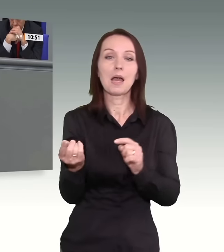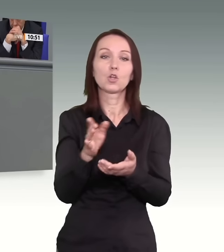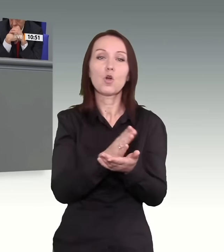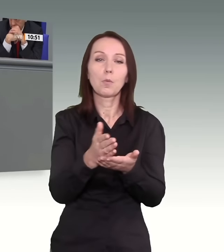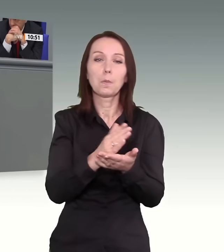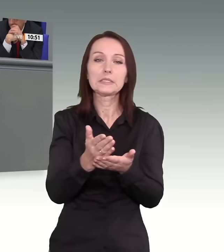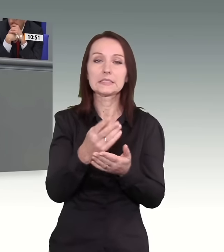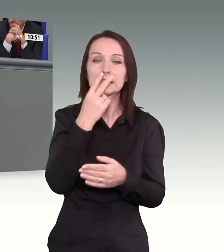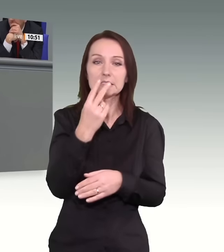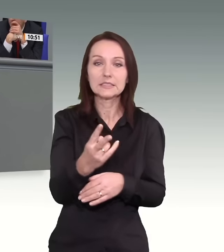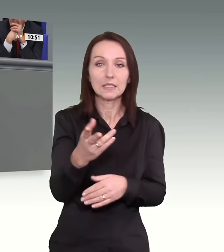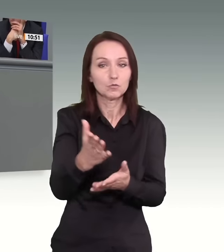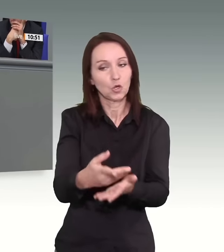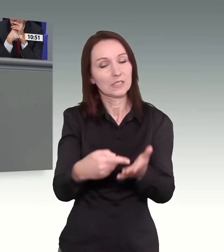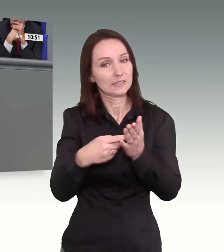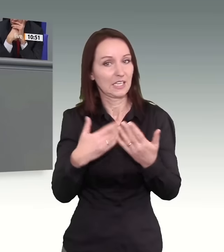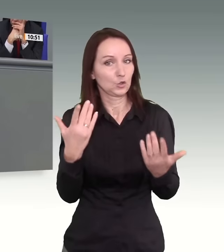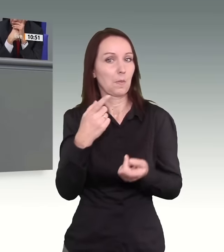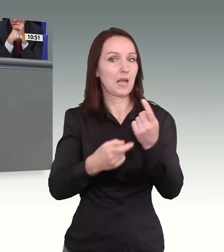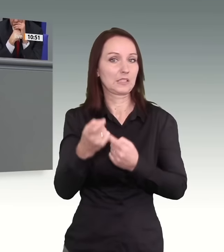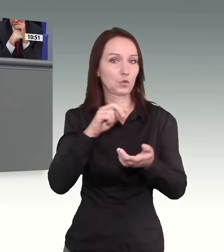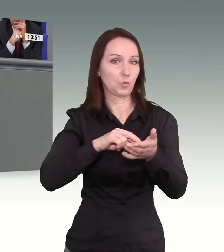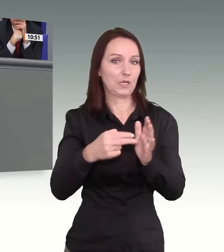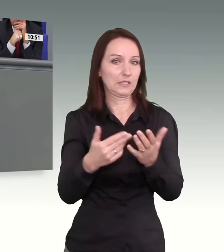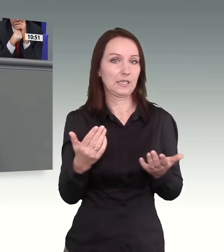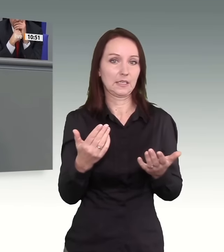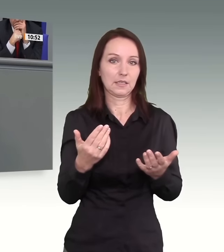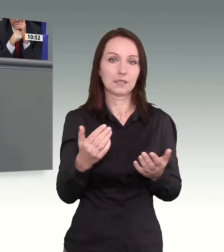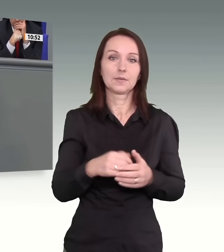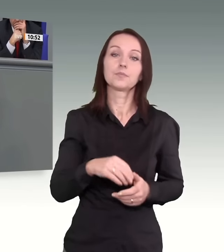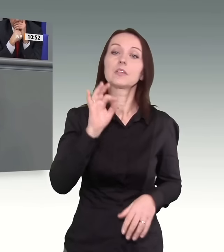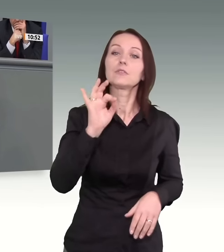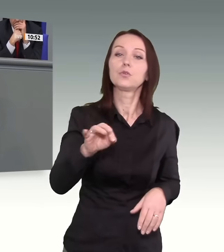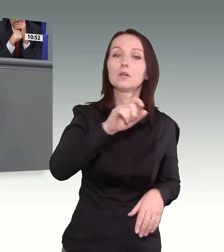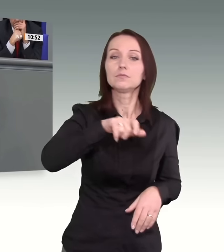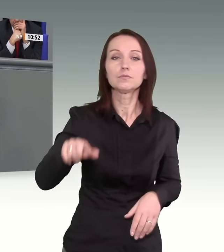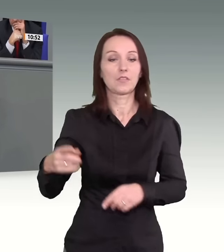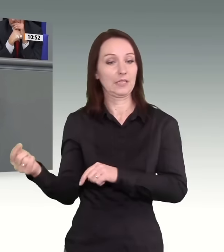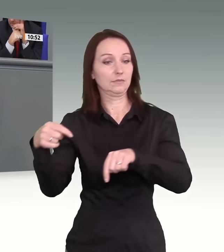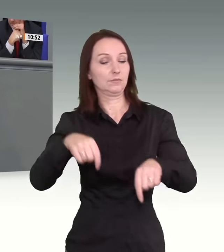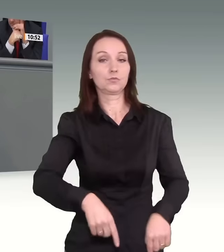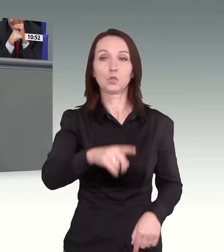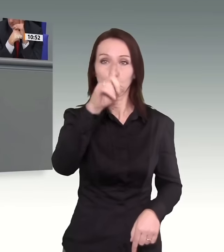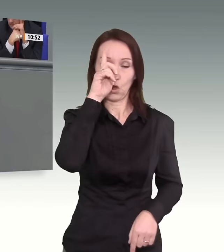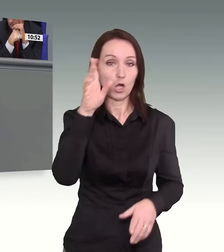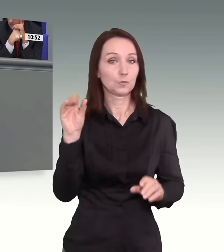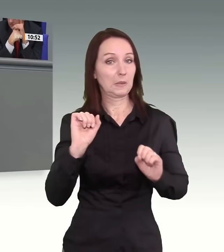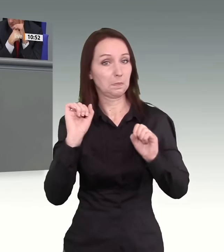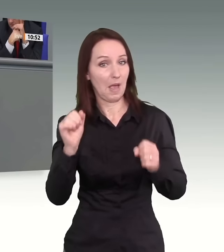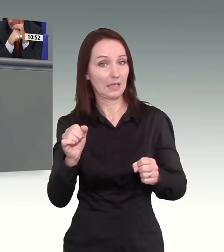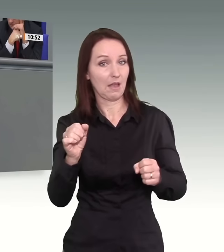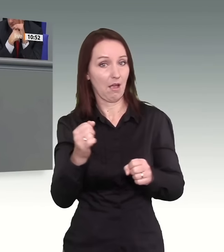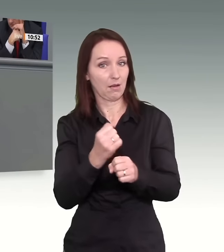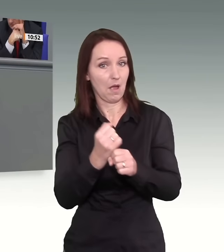die spiegelt eigentlich genau diese Migrationspolitik nämlich wieder. Wir erleichtern es nämlich denjenigen, die einen Beitrag in